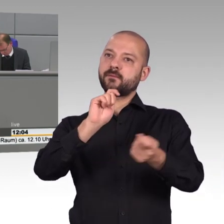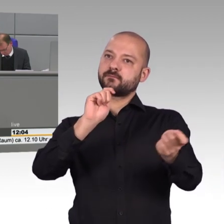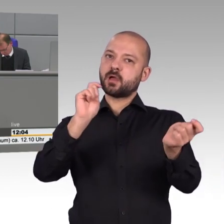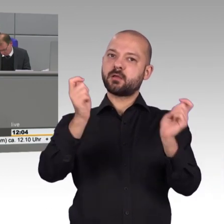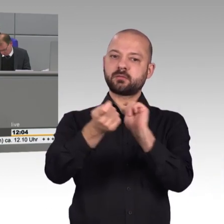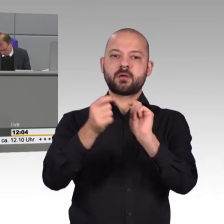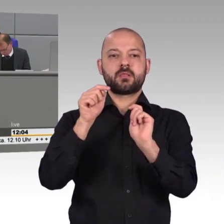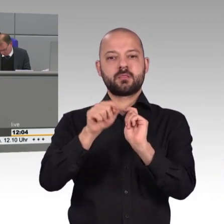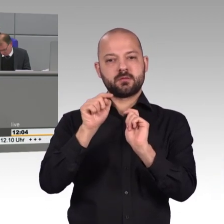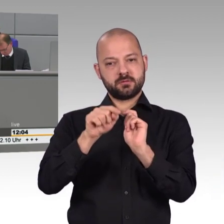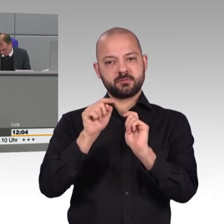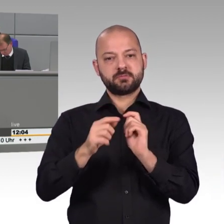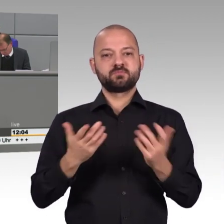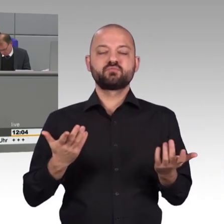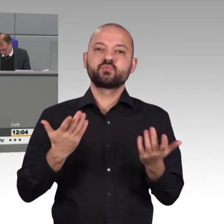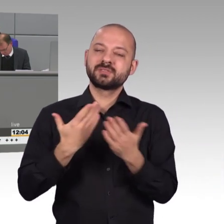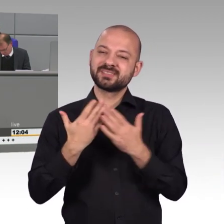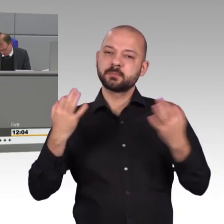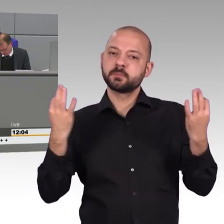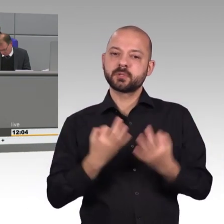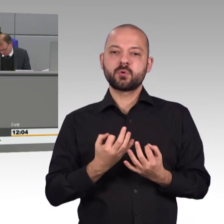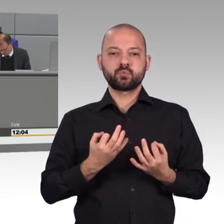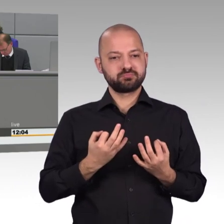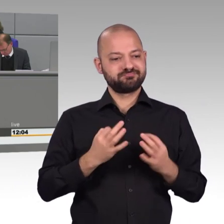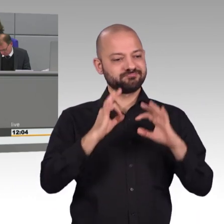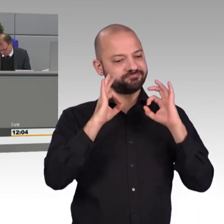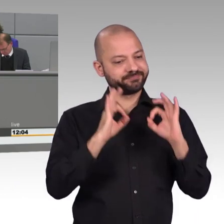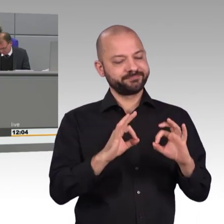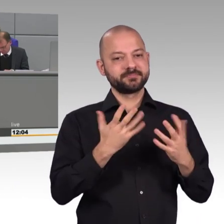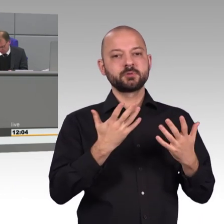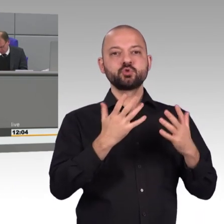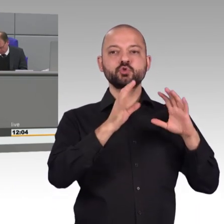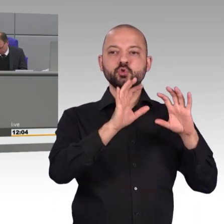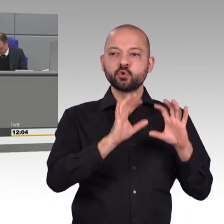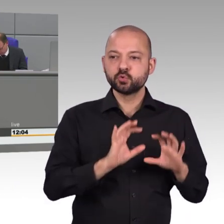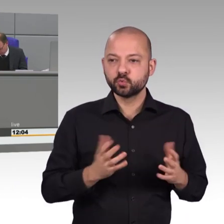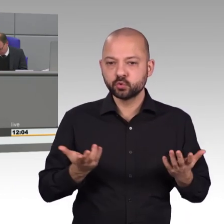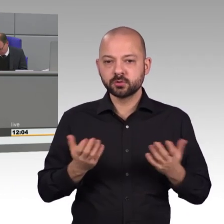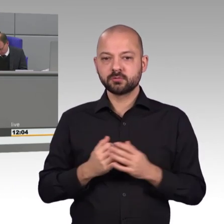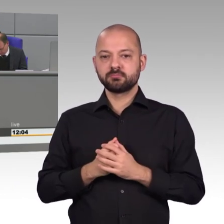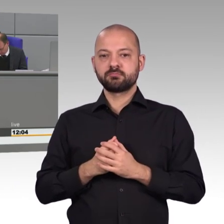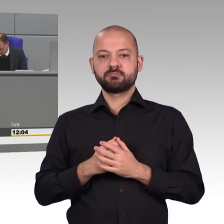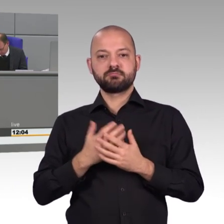geboten. Meine sehr geehrten Damen und Herren, von größter Wichtigkeit ist natürlich auch die Sicherheit unserer Netze.